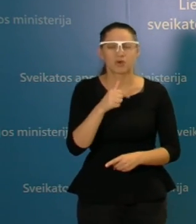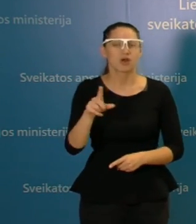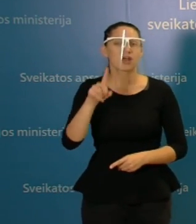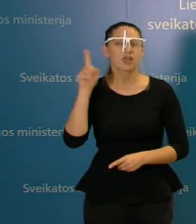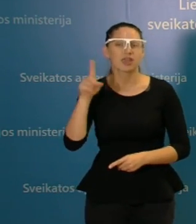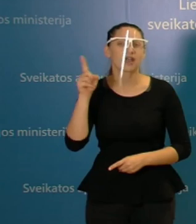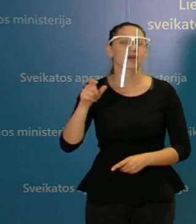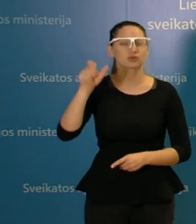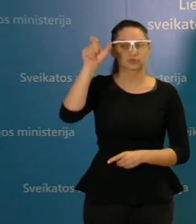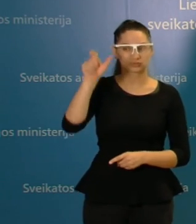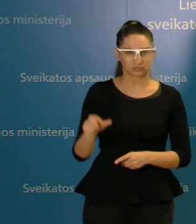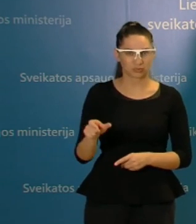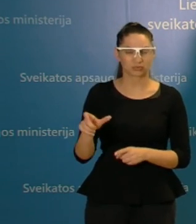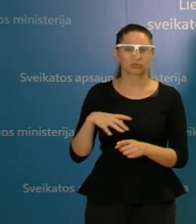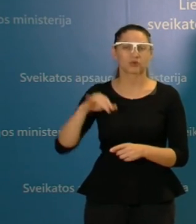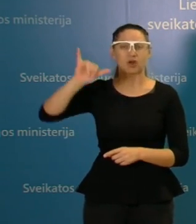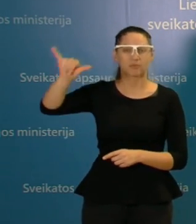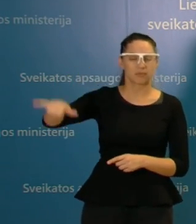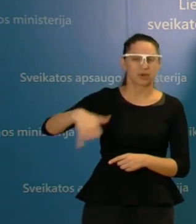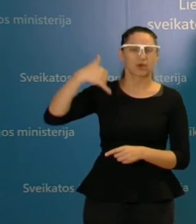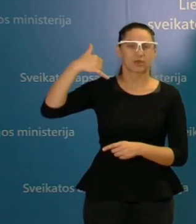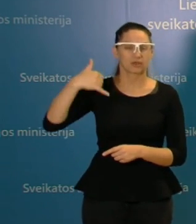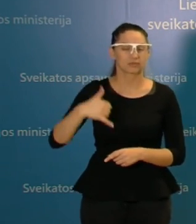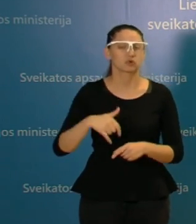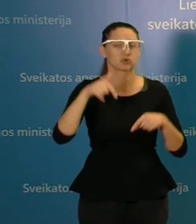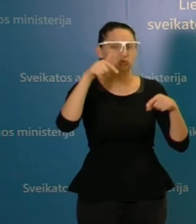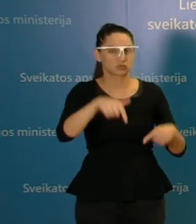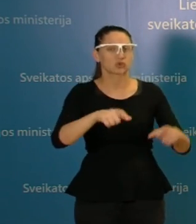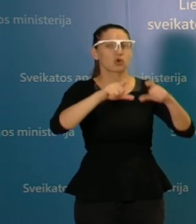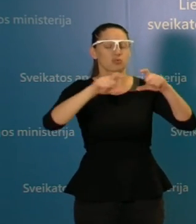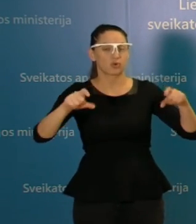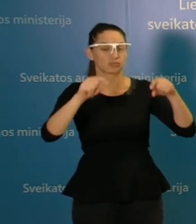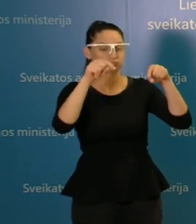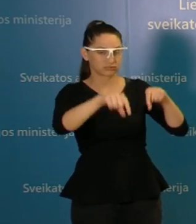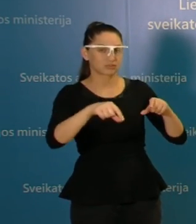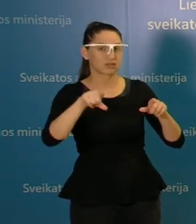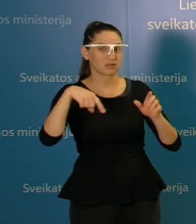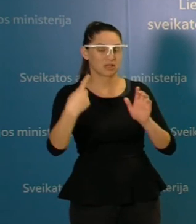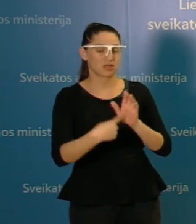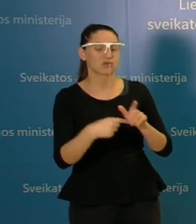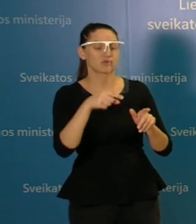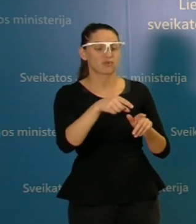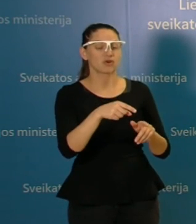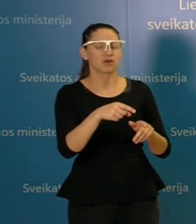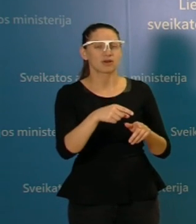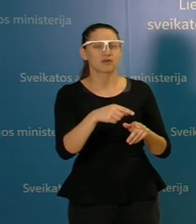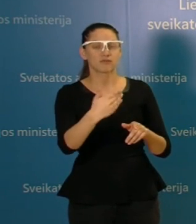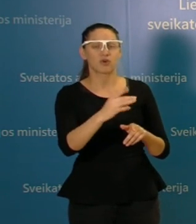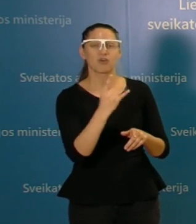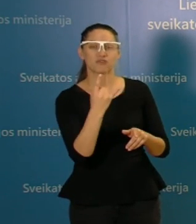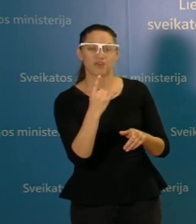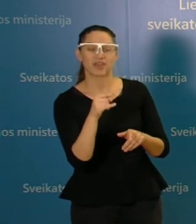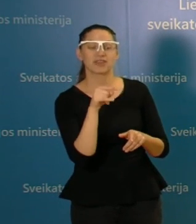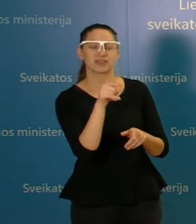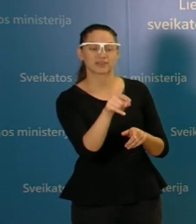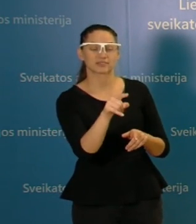skambutis, klausimas, toks, kad ar būtent toje mokykloje, ūkdymo įstaigoje, kur mokosi jų vaikai, jų vaikas